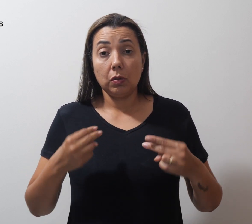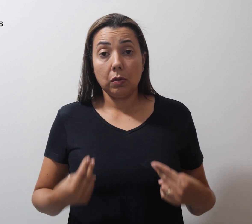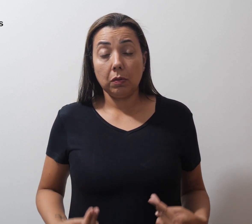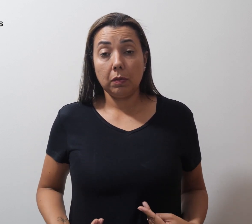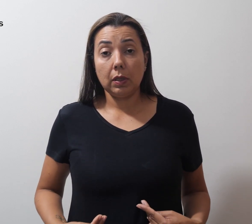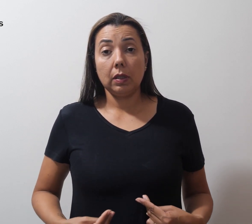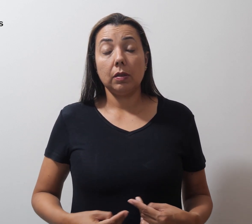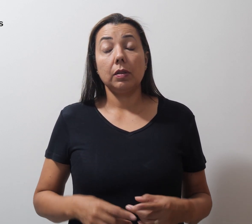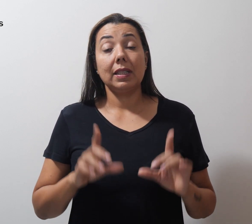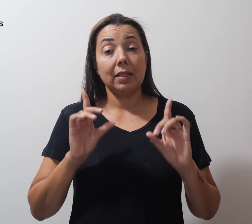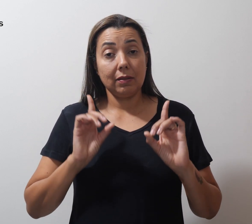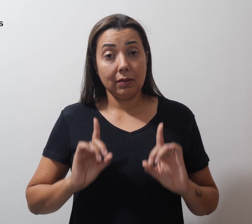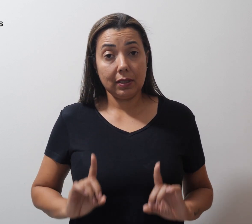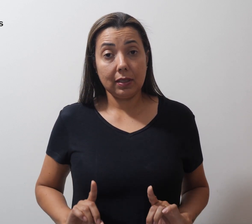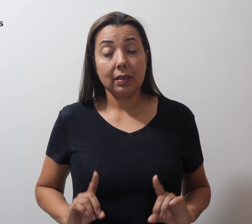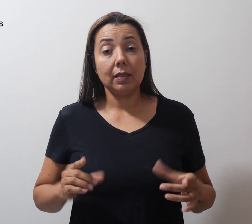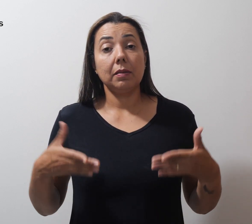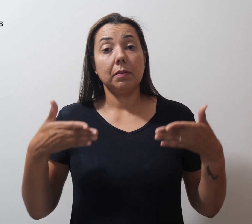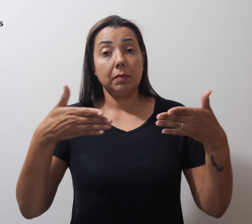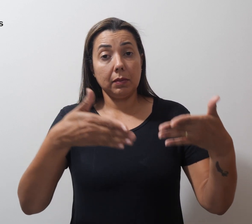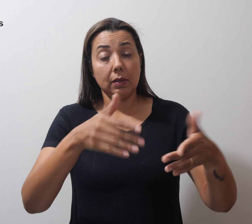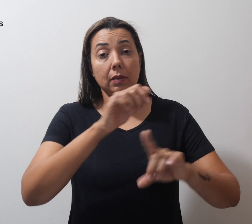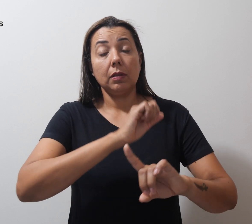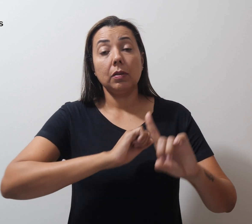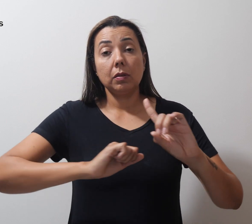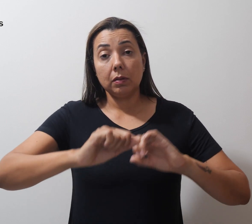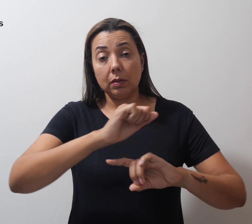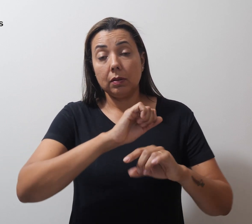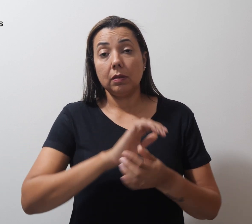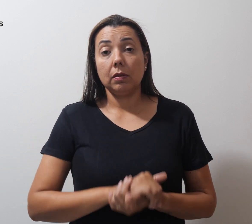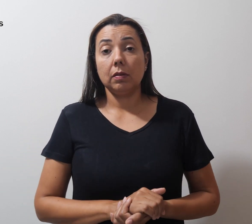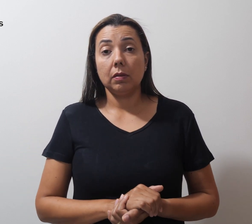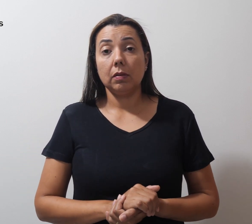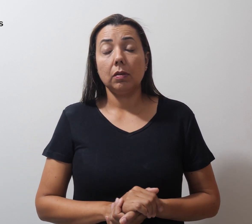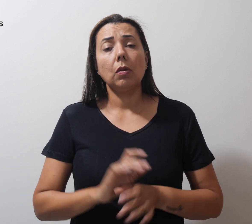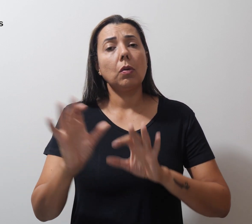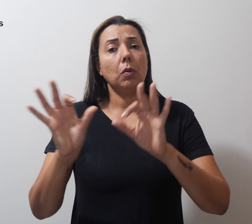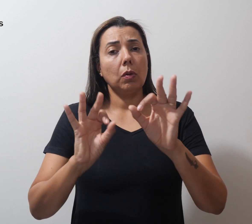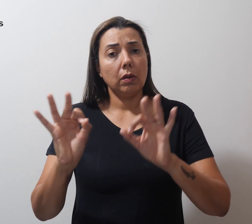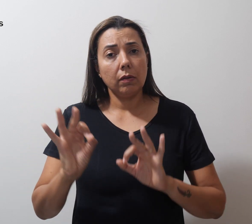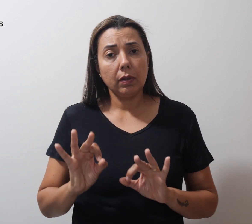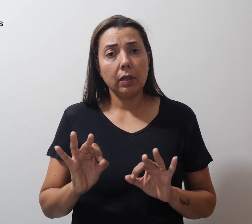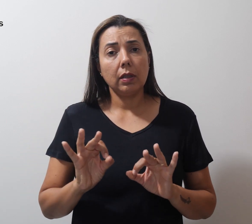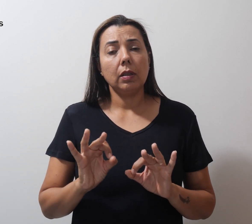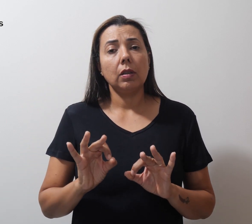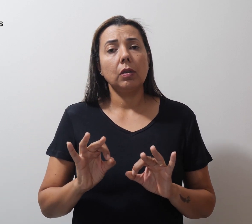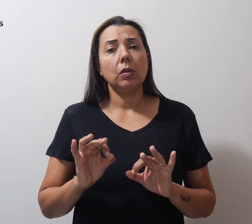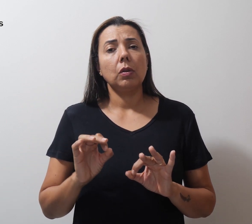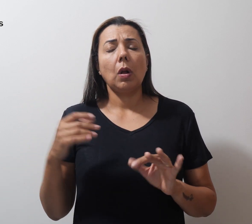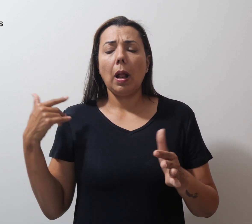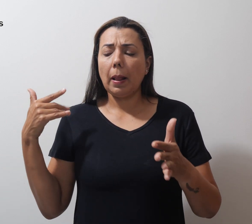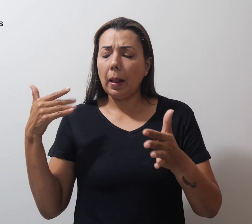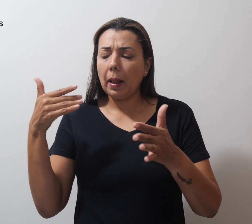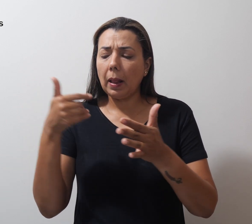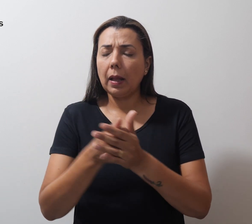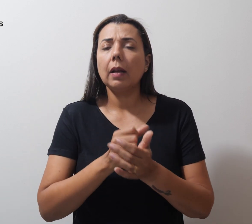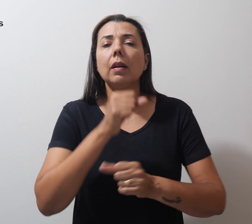Deficiência e Participação Social. O evento ocorre todos os anos com o